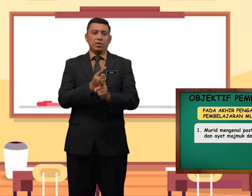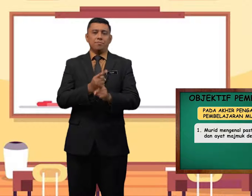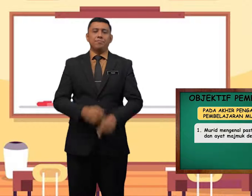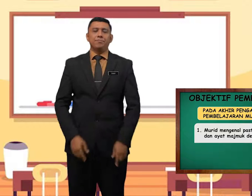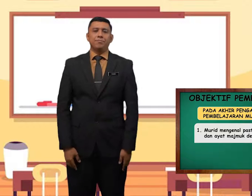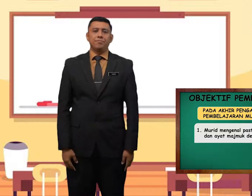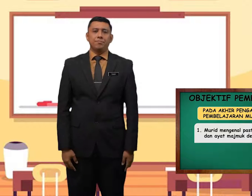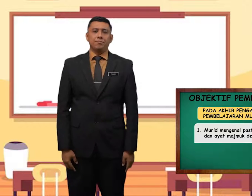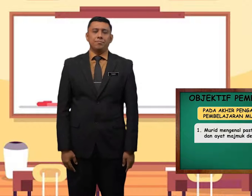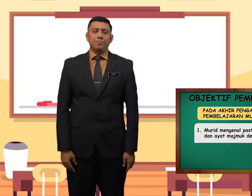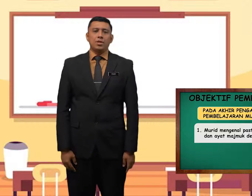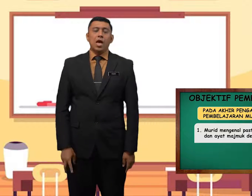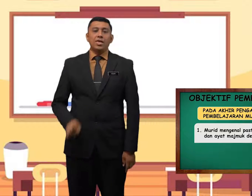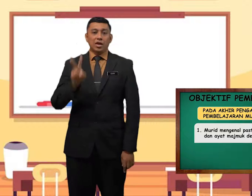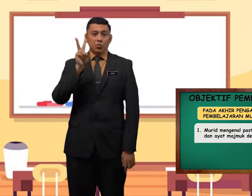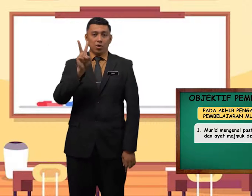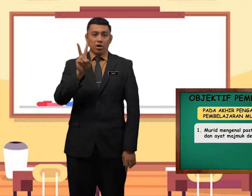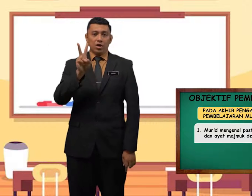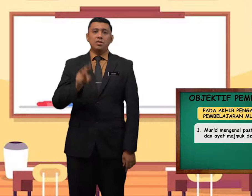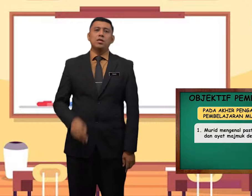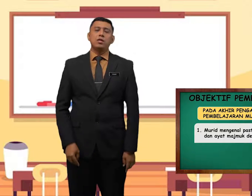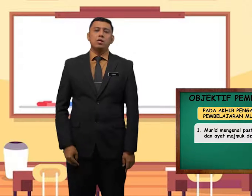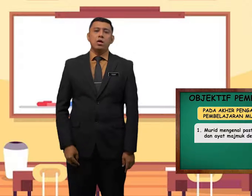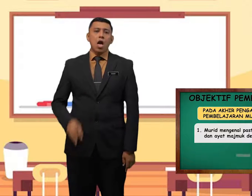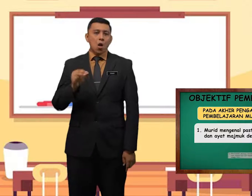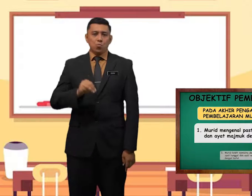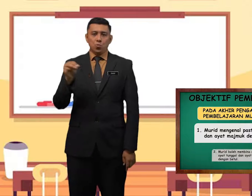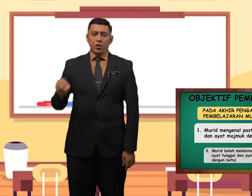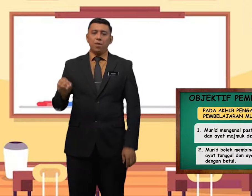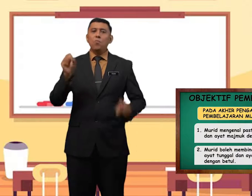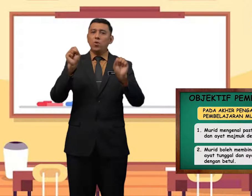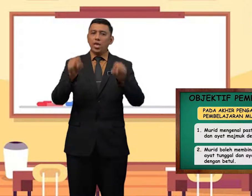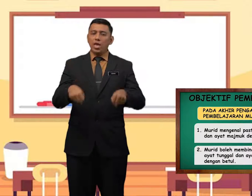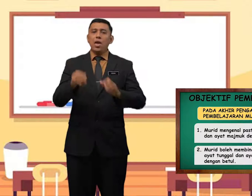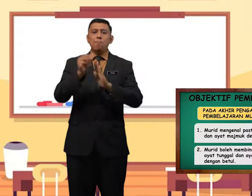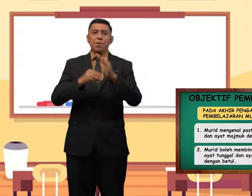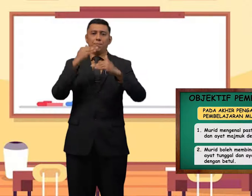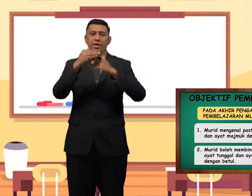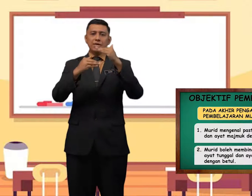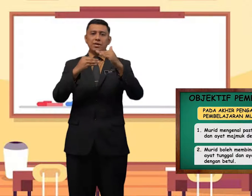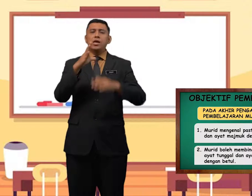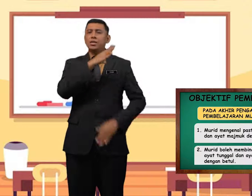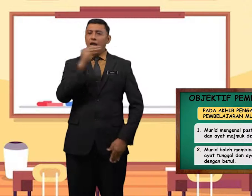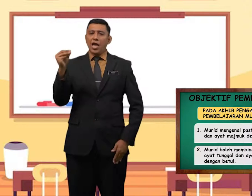Yang kedua, murid boleh membina dan